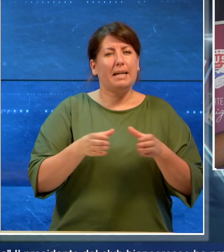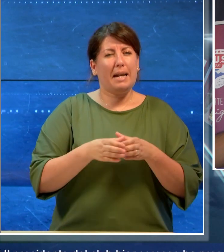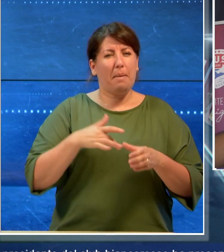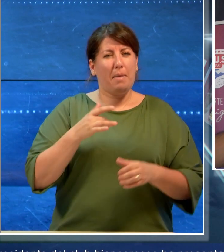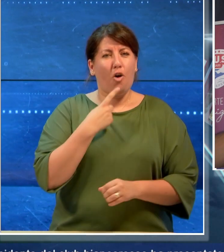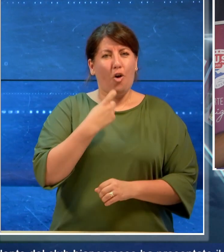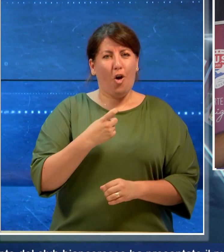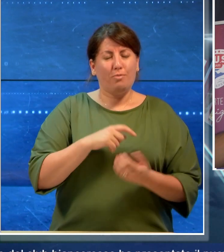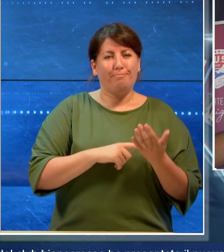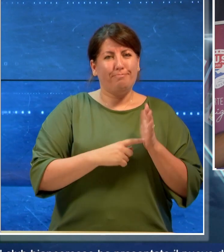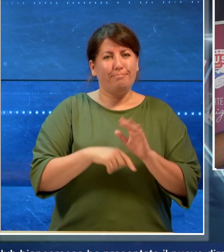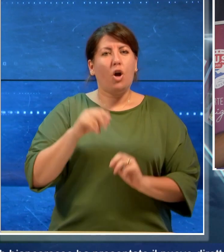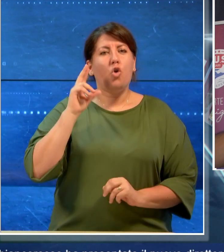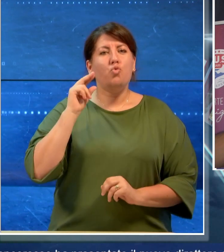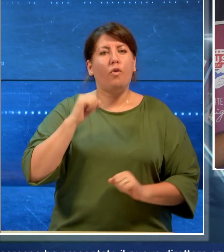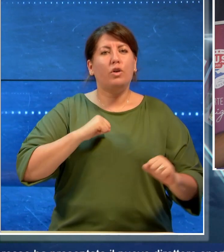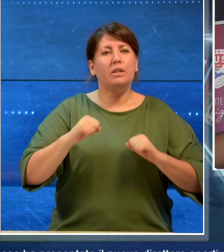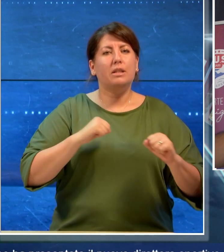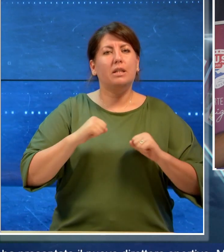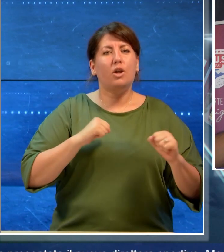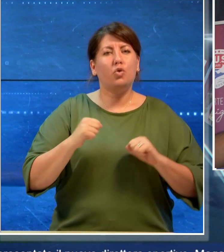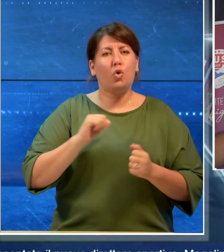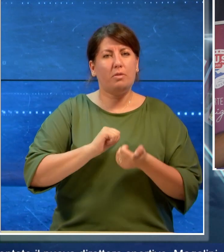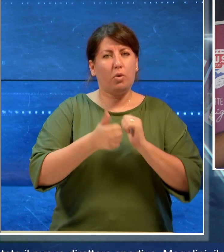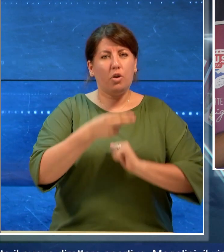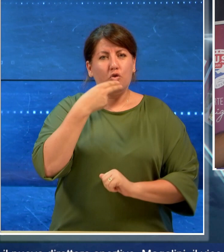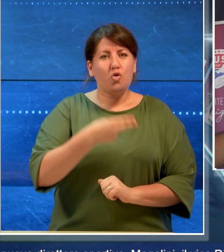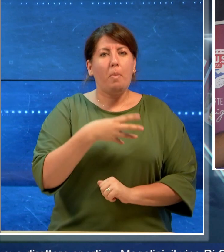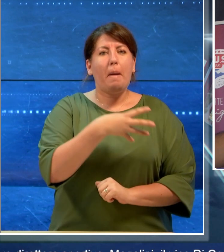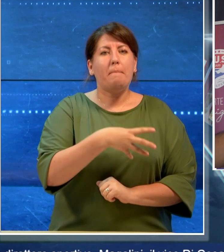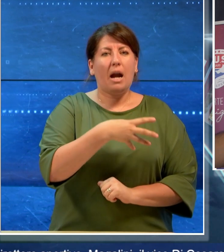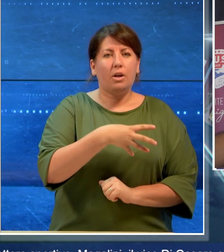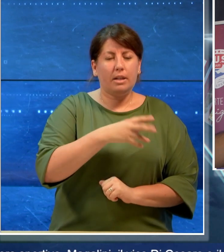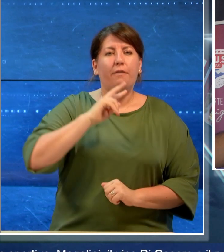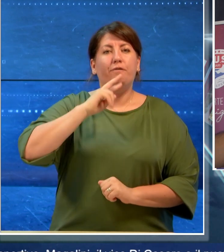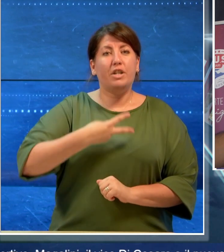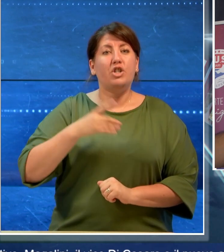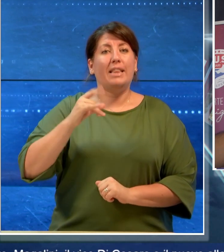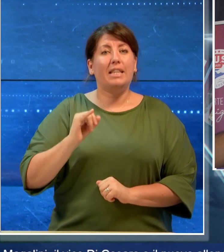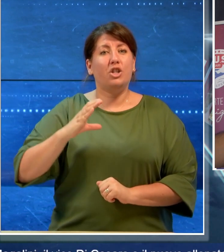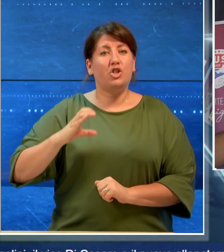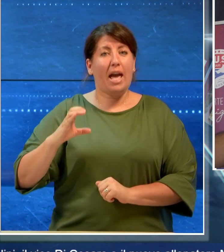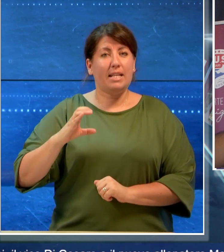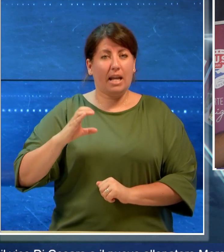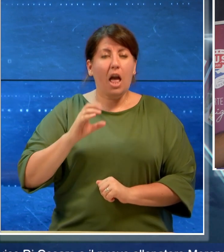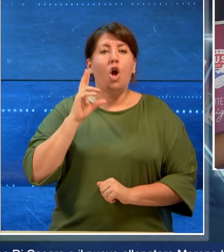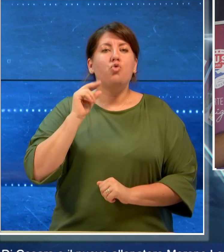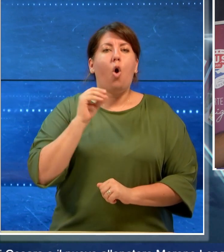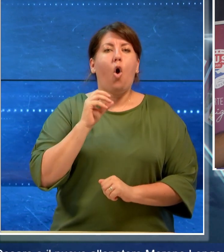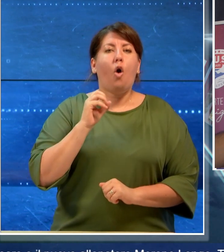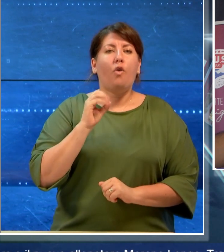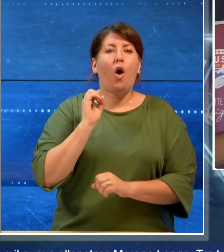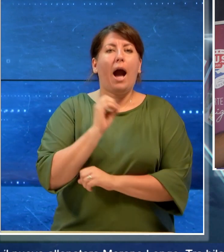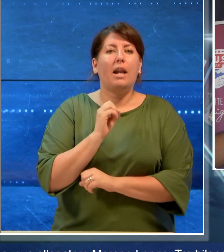il nuovo direttore sportivo Magalini, il vice di Cesare e il nuovo allenatore